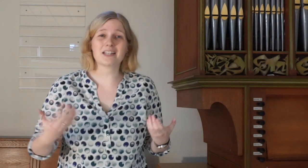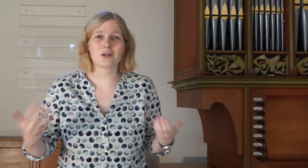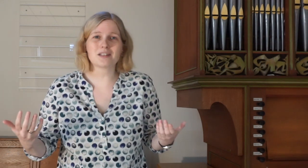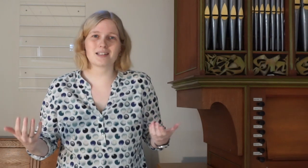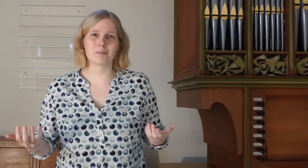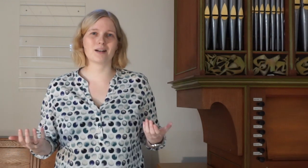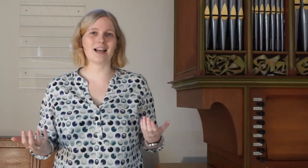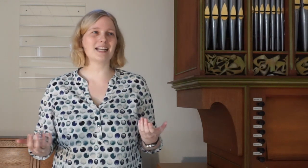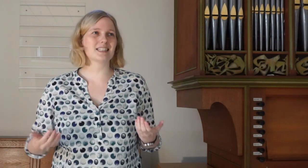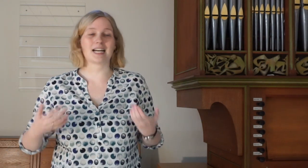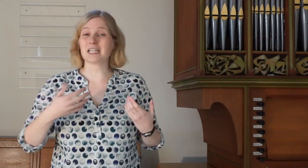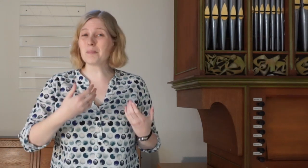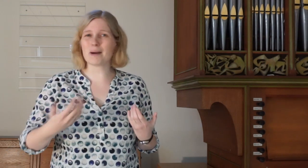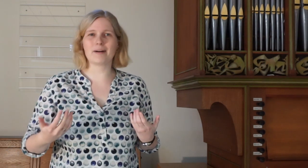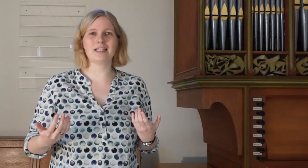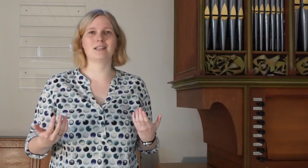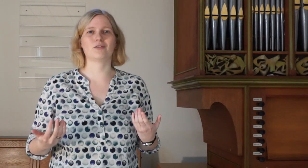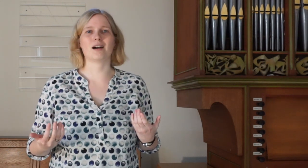trotzdem begleitet hat, immer bei ihnen war.